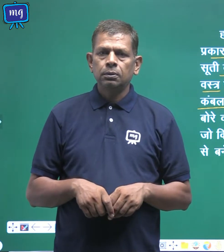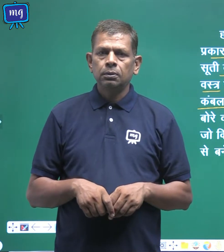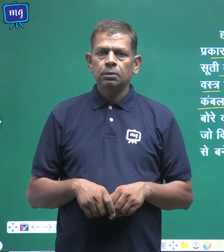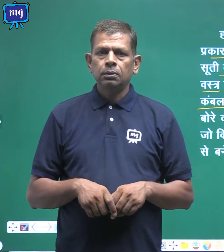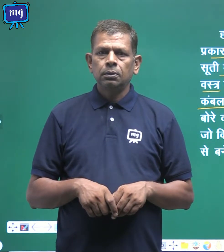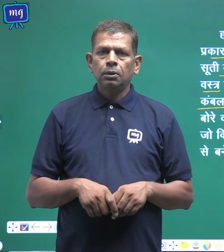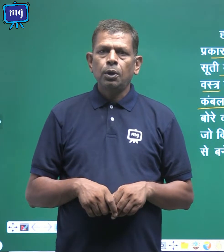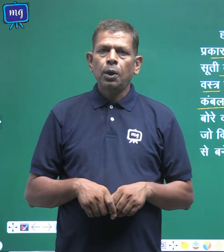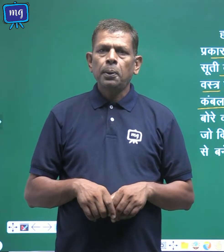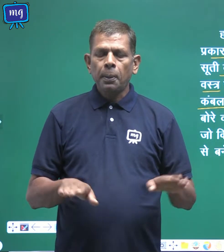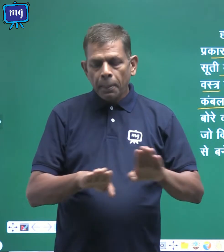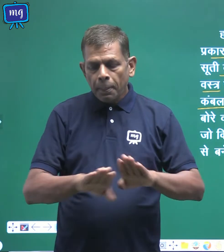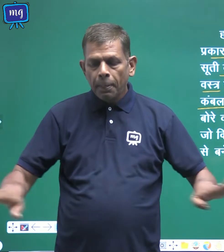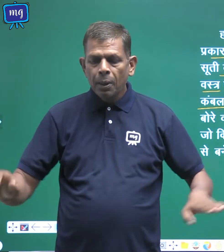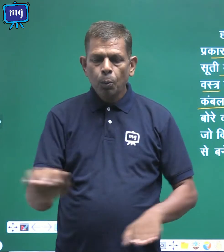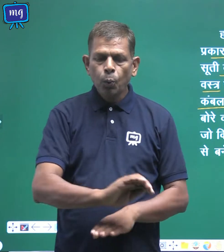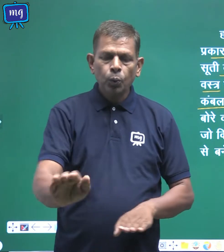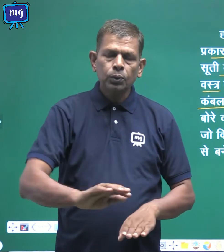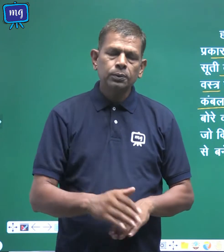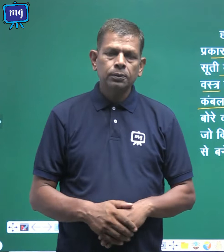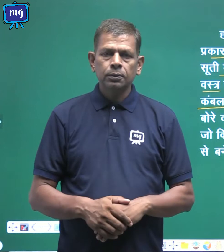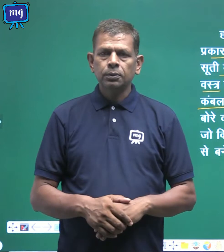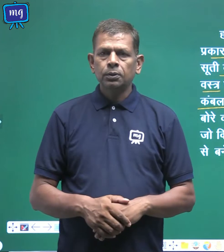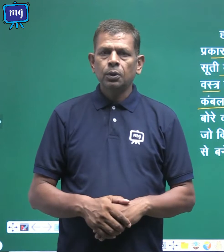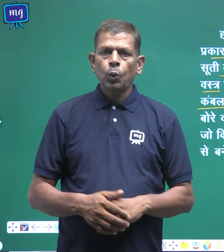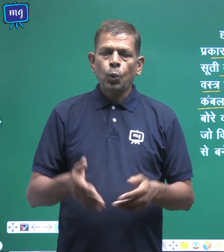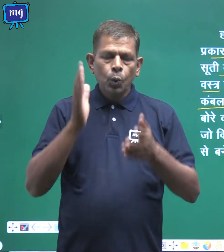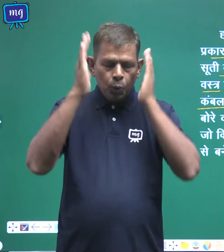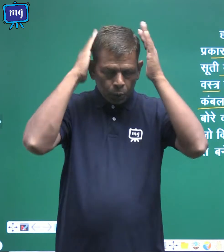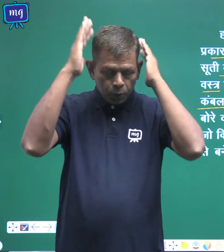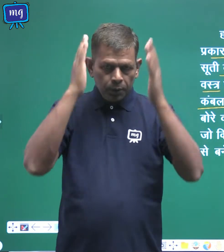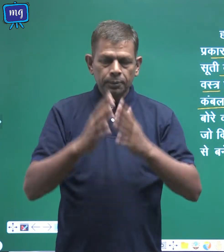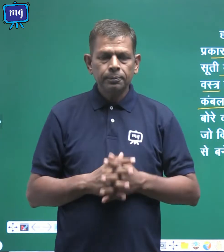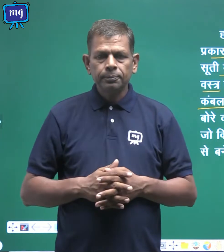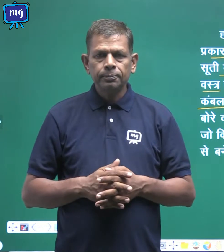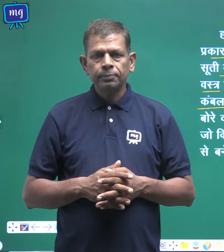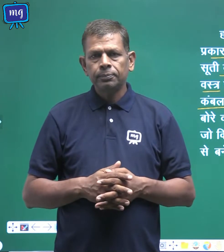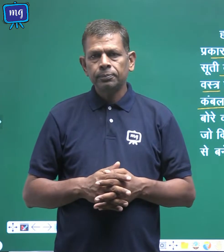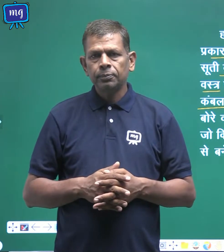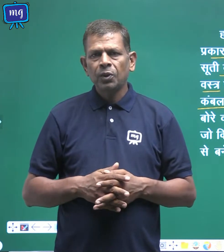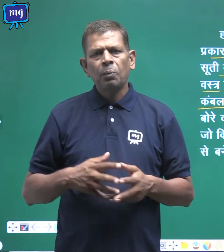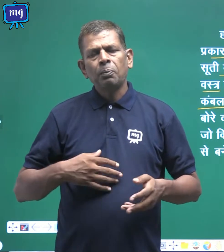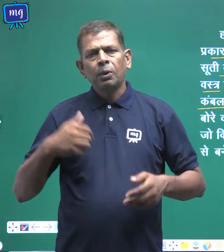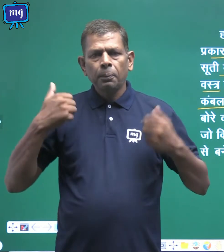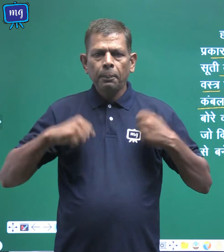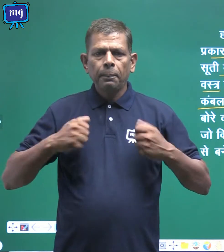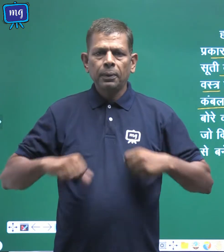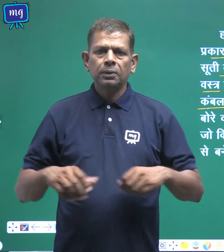मेजपोश, तोलिये, बस्ते,